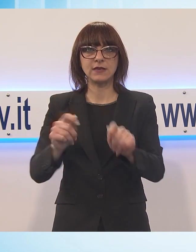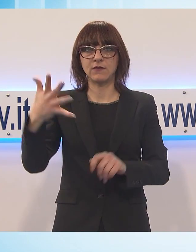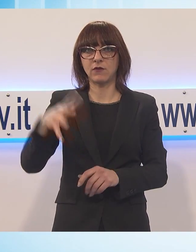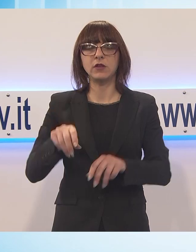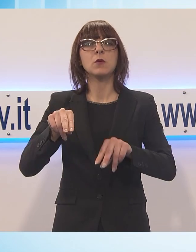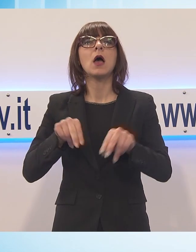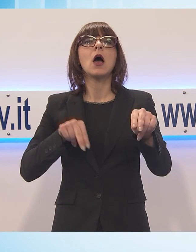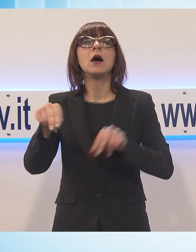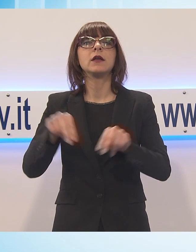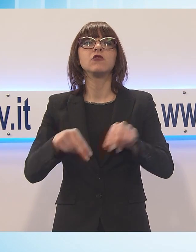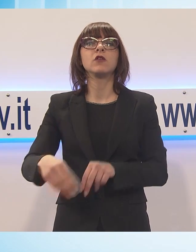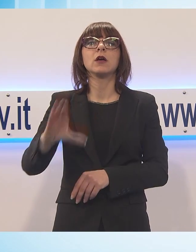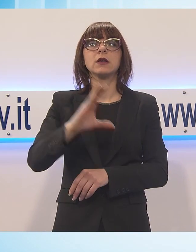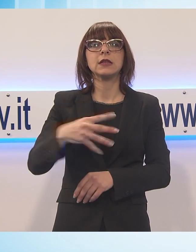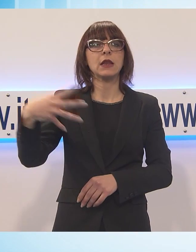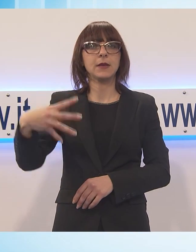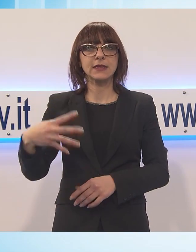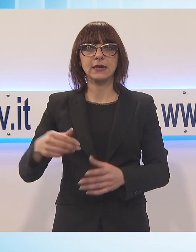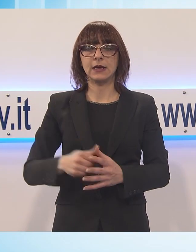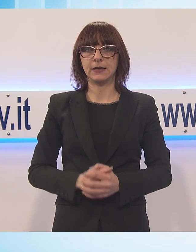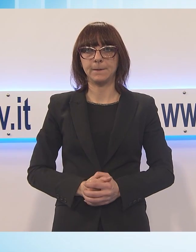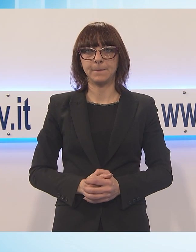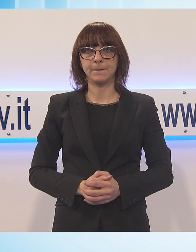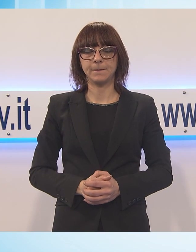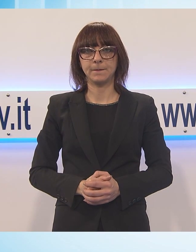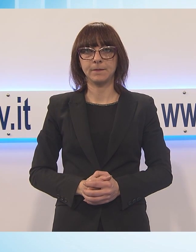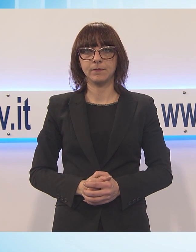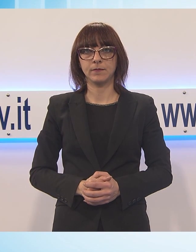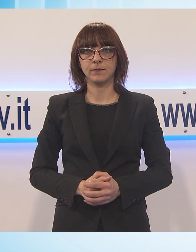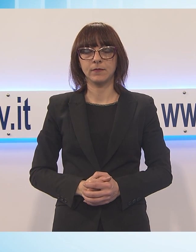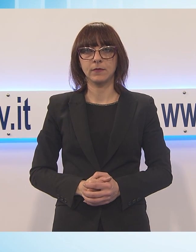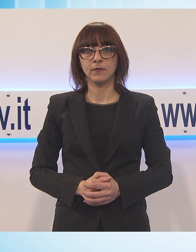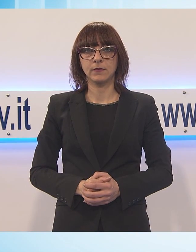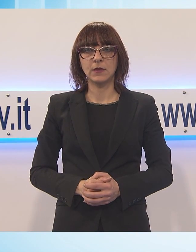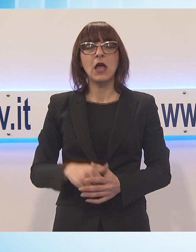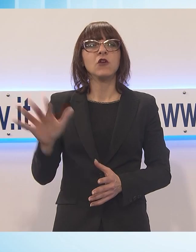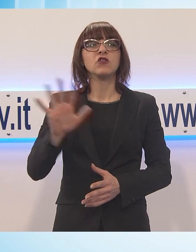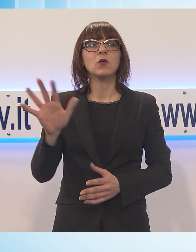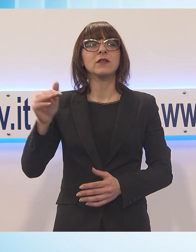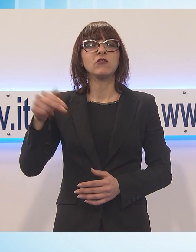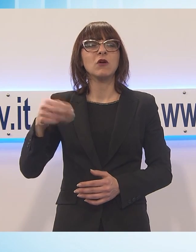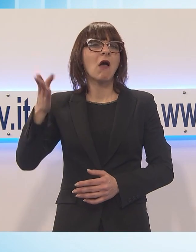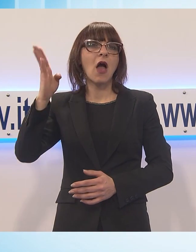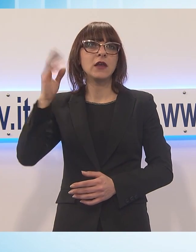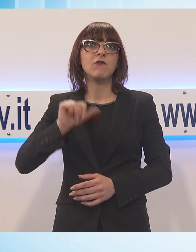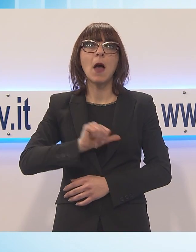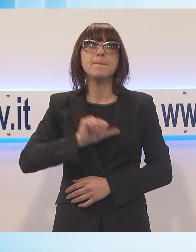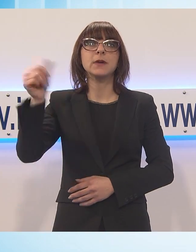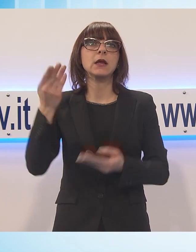Cristina Mazzavillani. Pensate che Otello torna a Lucca dopo ben 55 anni, da lontano, 1964.